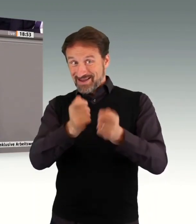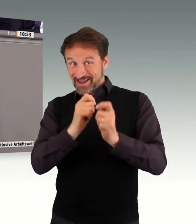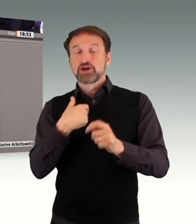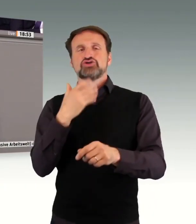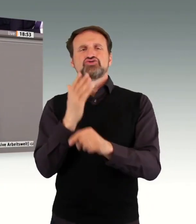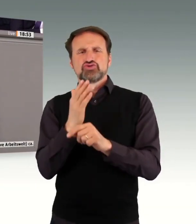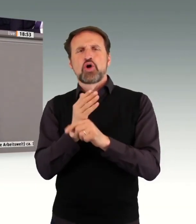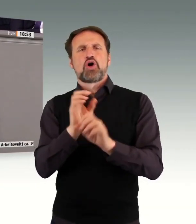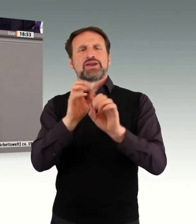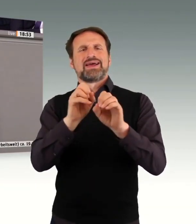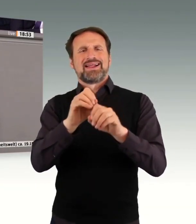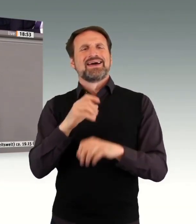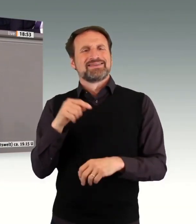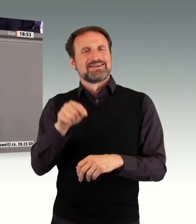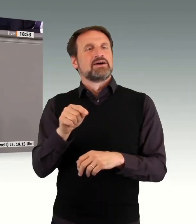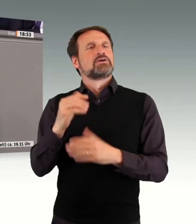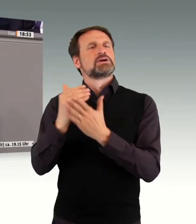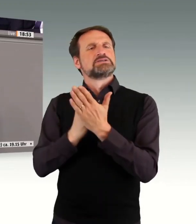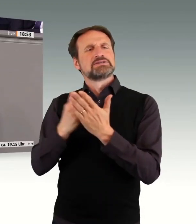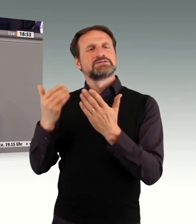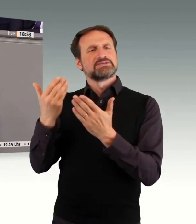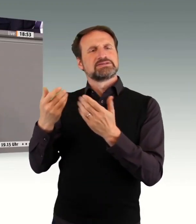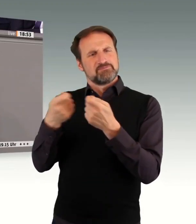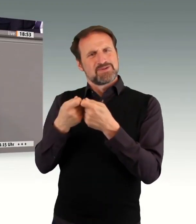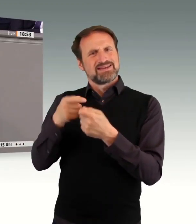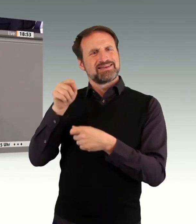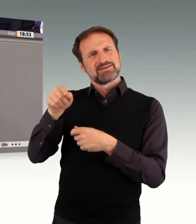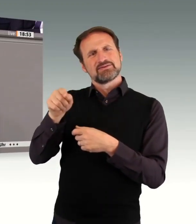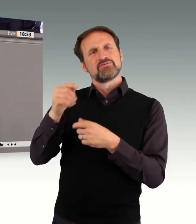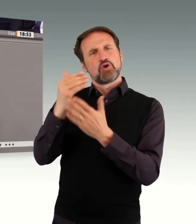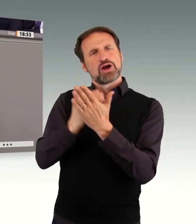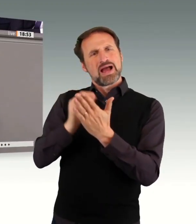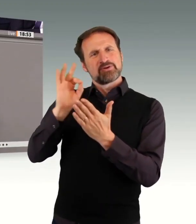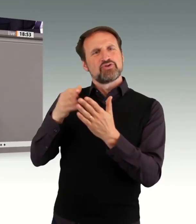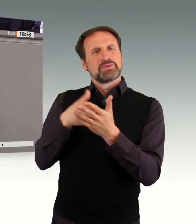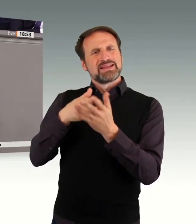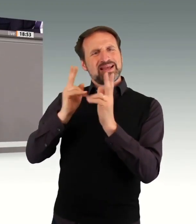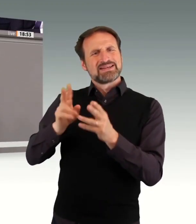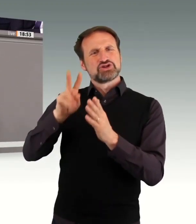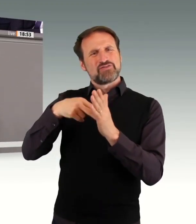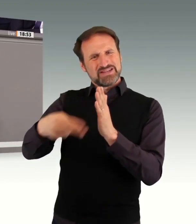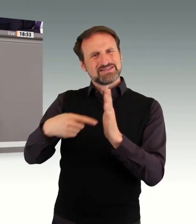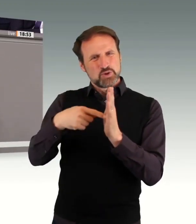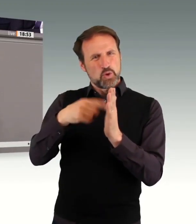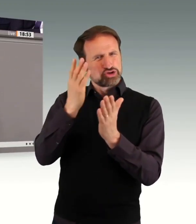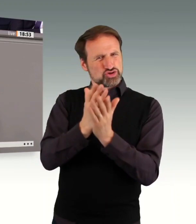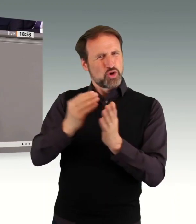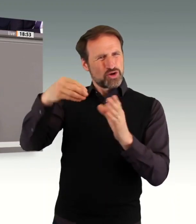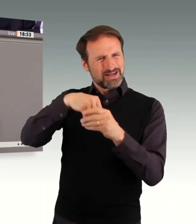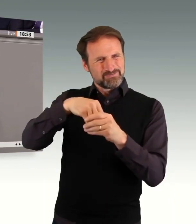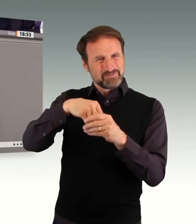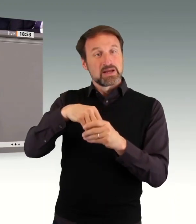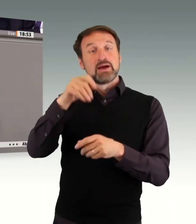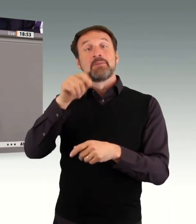Sie sagt, sie möchte auf den allgemeinen Arbeitsmarkt. Aber sie weiß, sie kann es nicht. Und die nächste Rednerin,